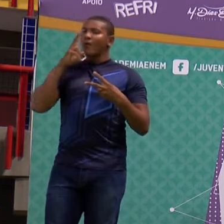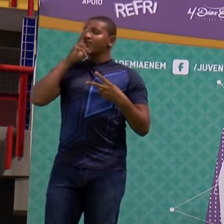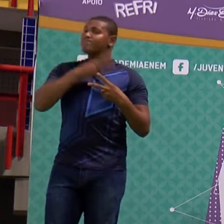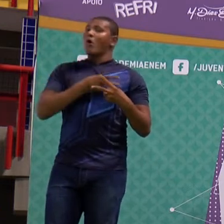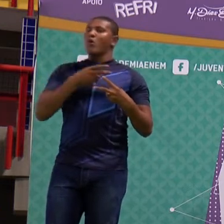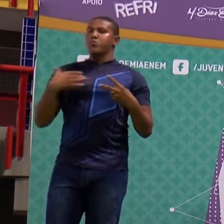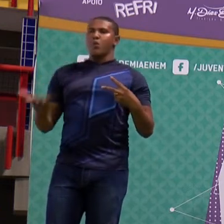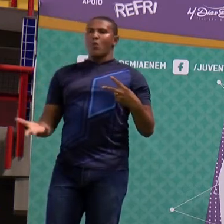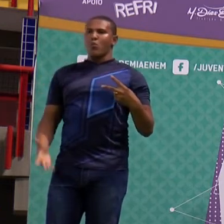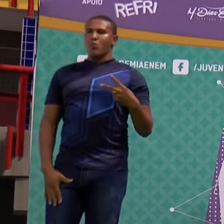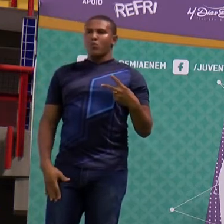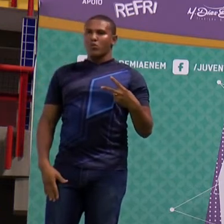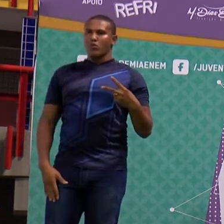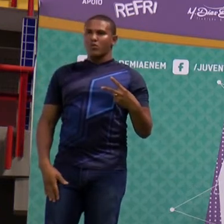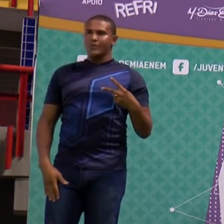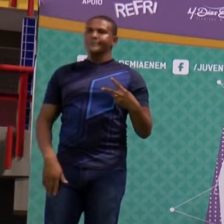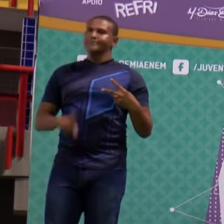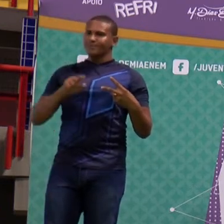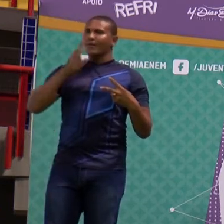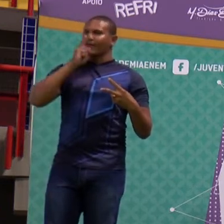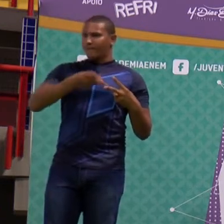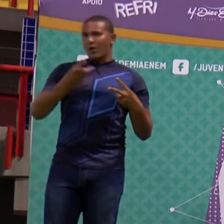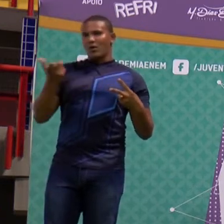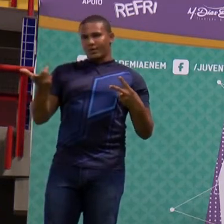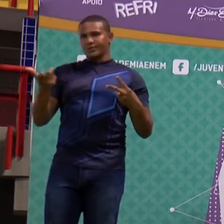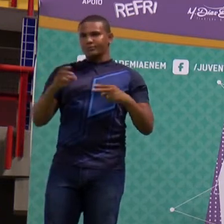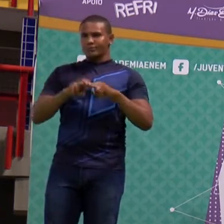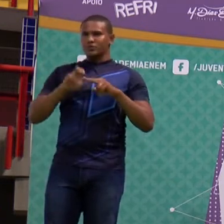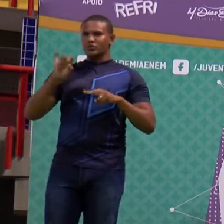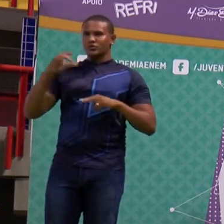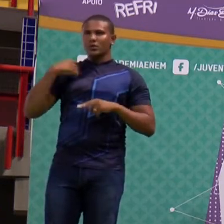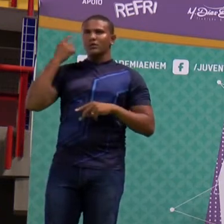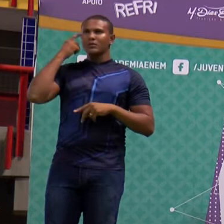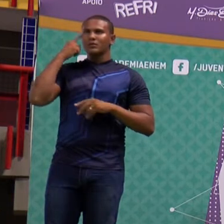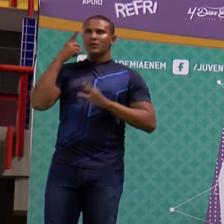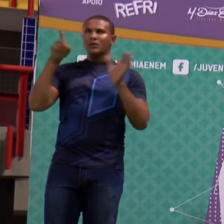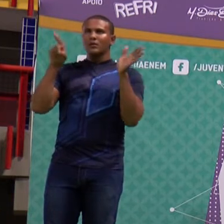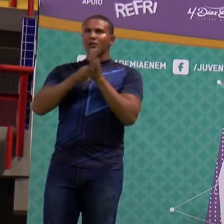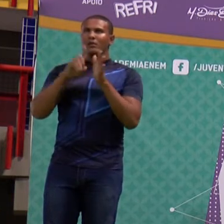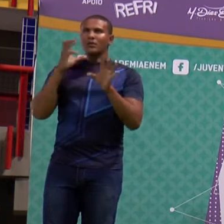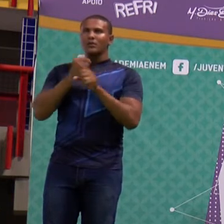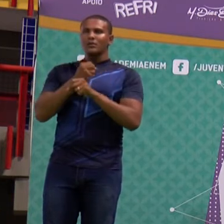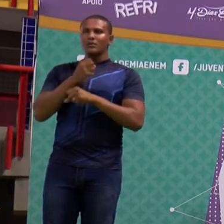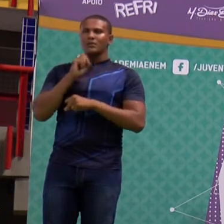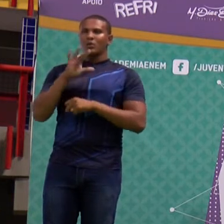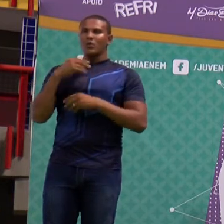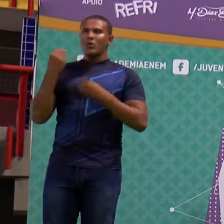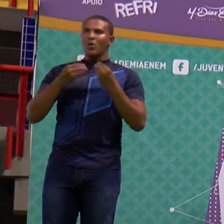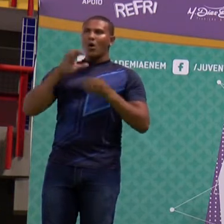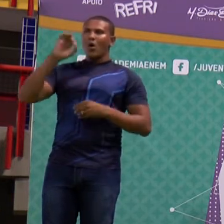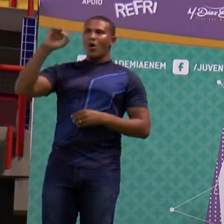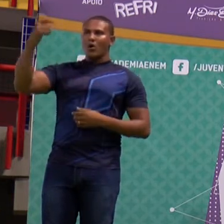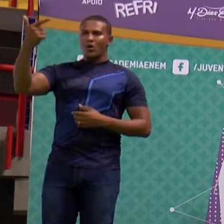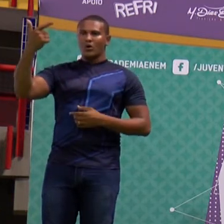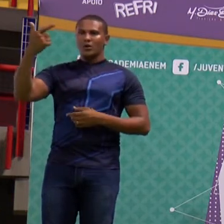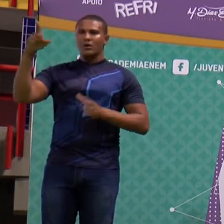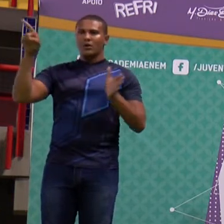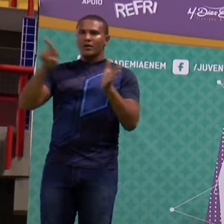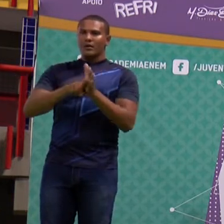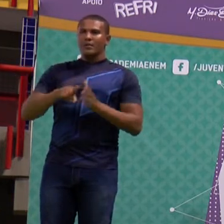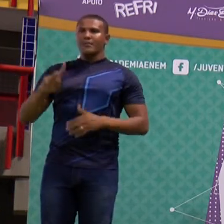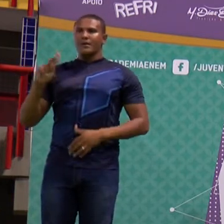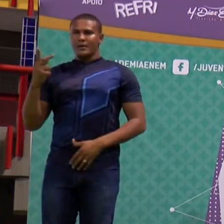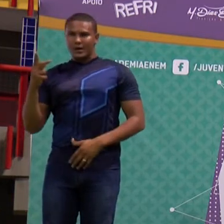vocês acham? Ácidos fortes, né? É só fazer aquela subtraçãozinha, né? O número de oxigênio menos o número de